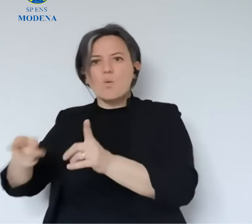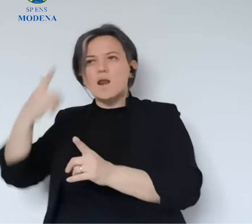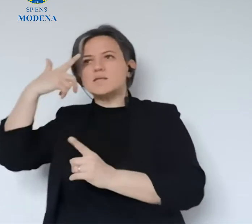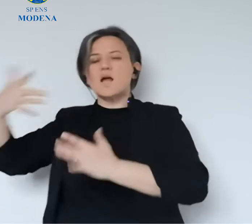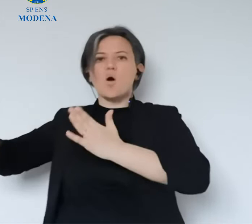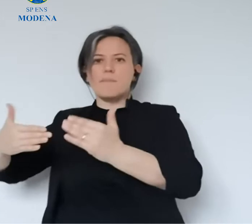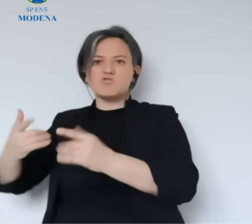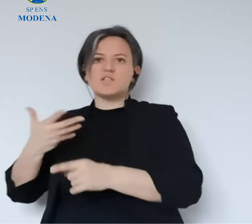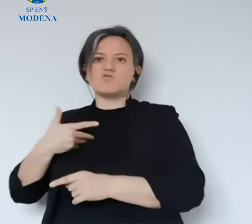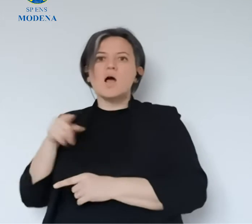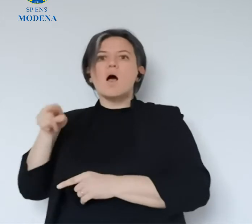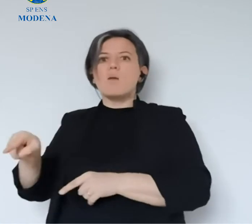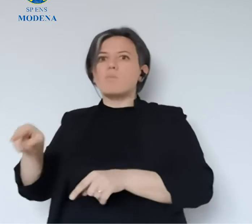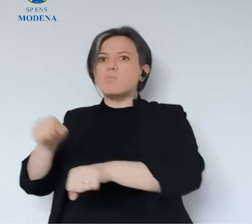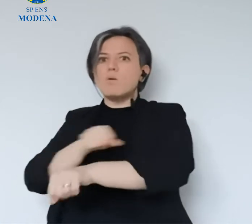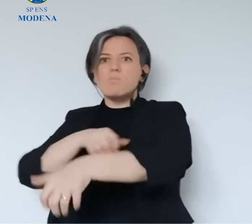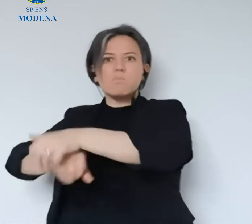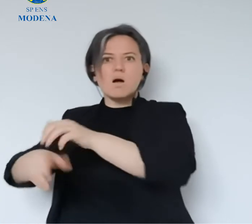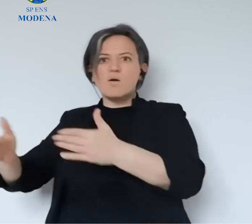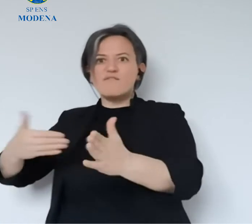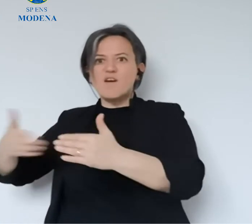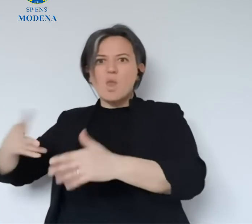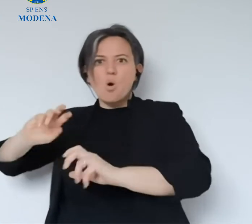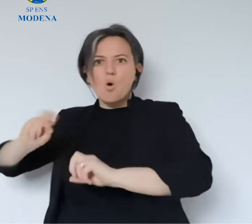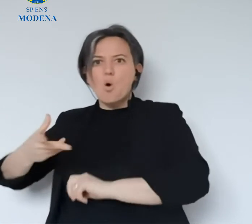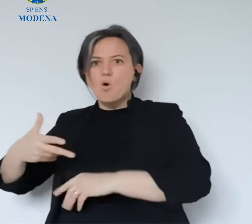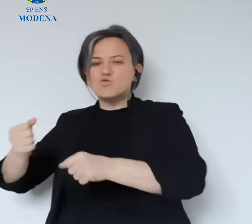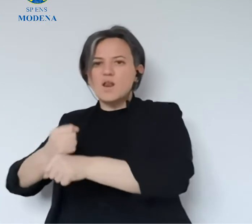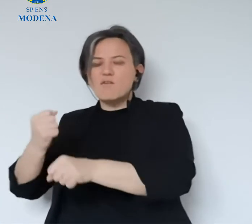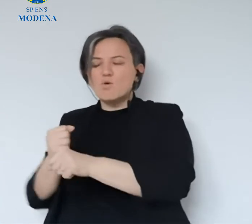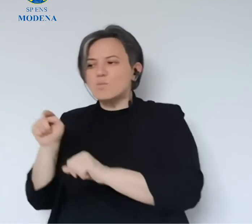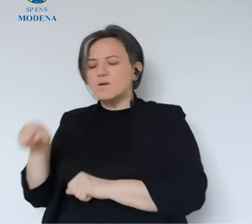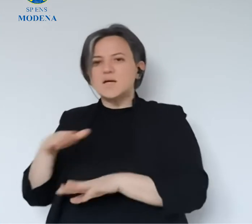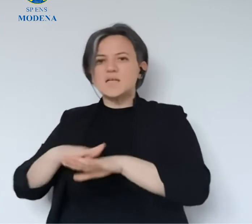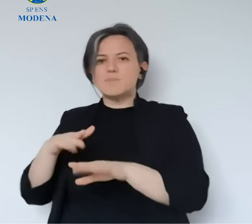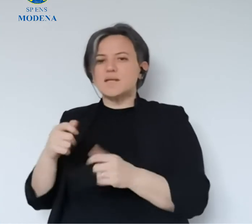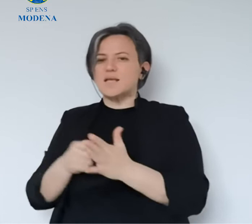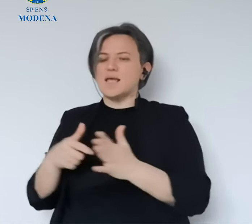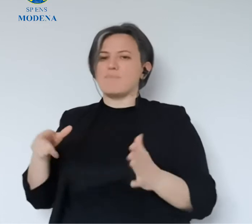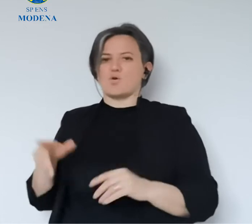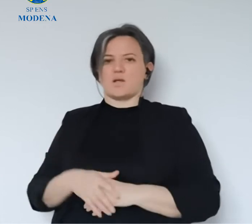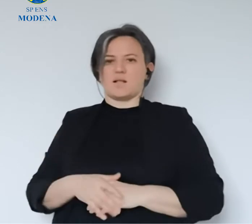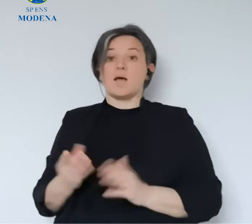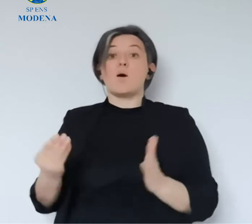benissimo cosa stanno facendo, sanno dove bisogna arrivare, sanno che emergenza c'è, stanno lavorando in maniera